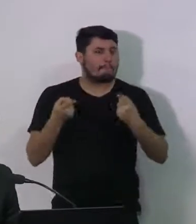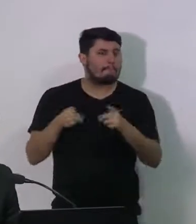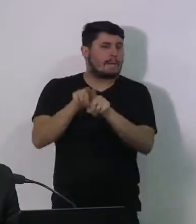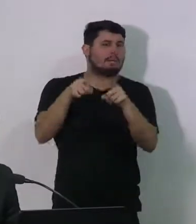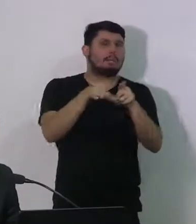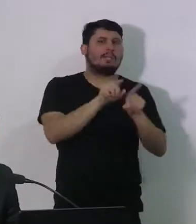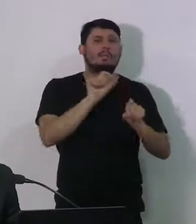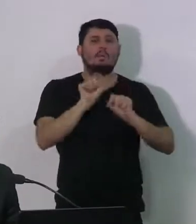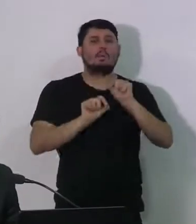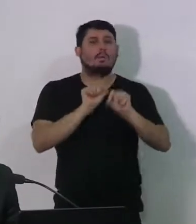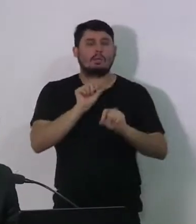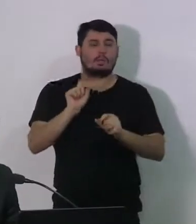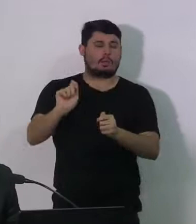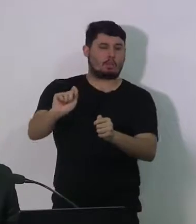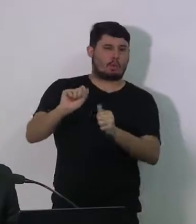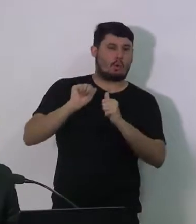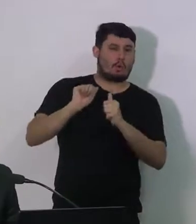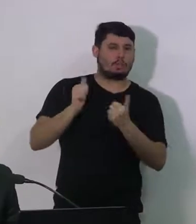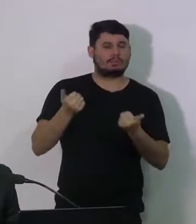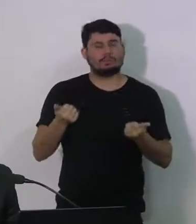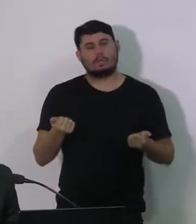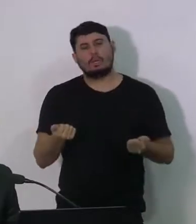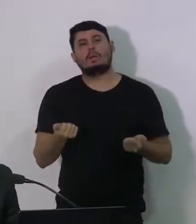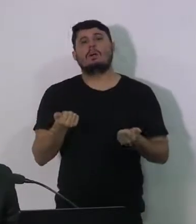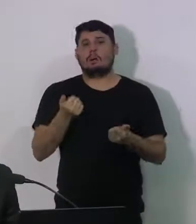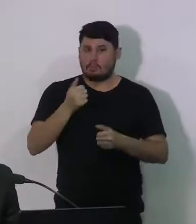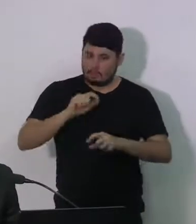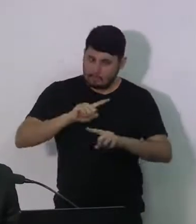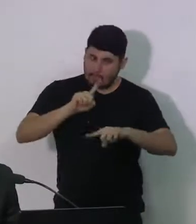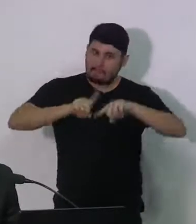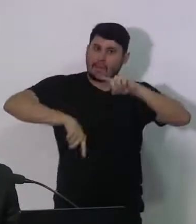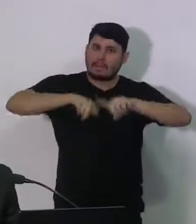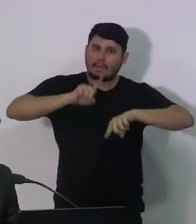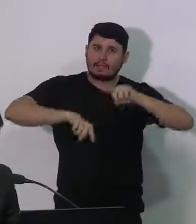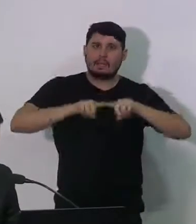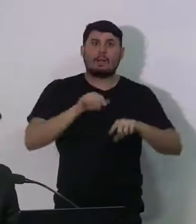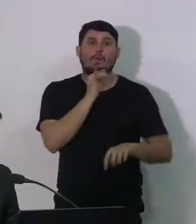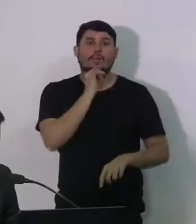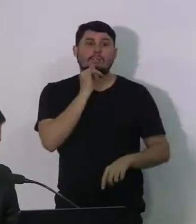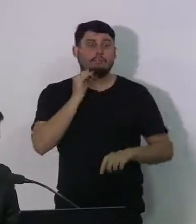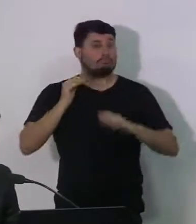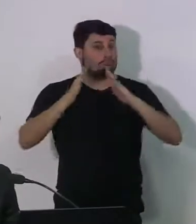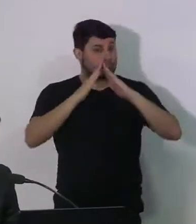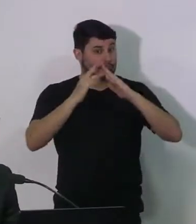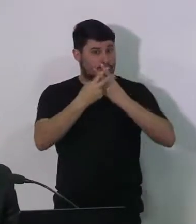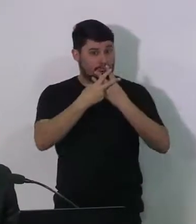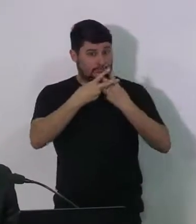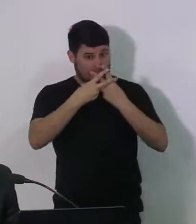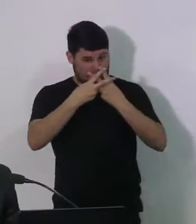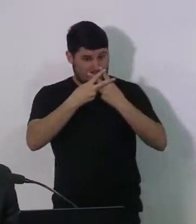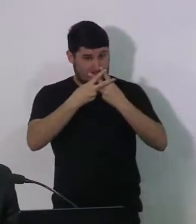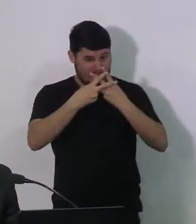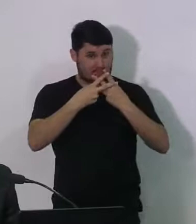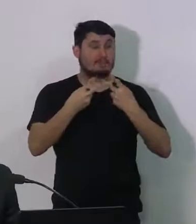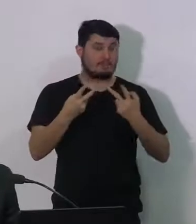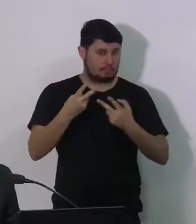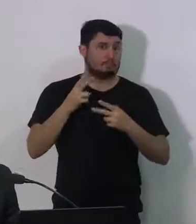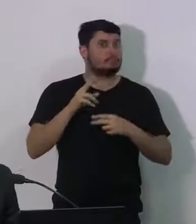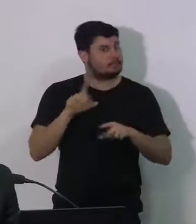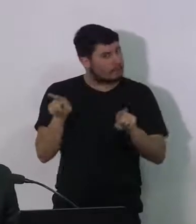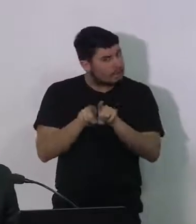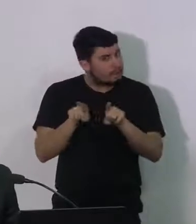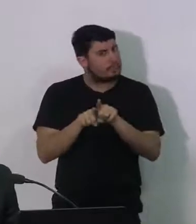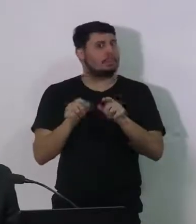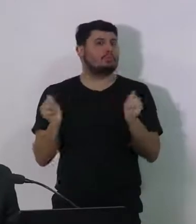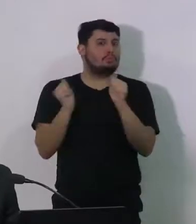com doações, inclusive, desses tipos de máscaras, como a penitenciária Juiz Plácido de Souza, como fábricas